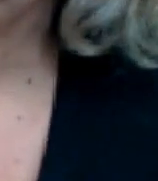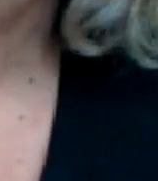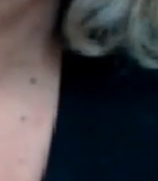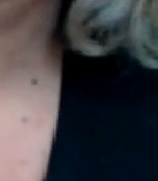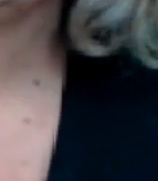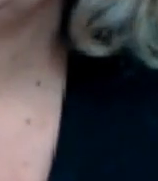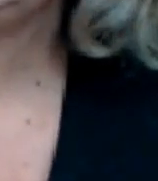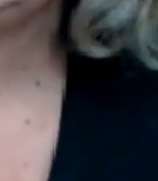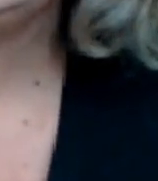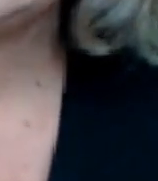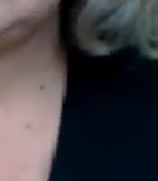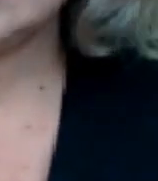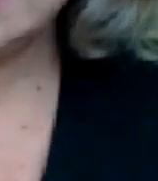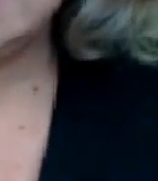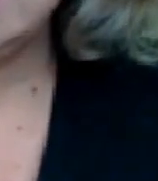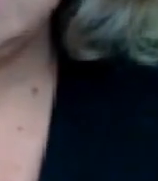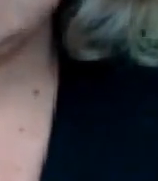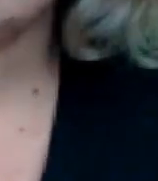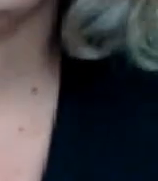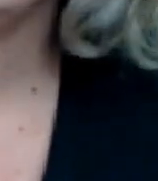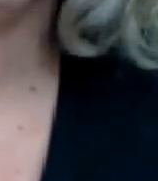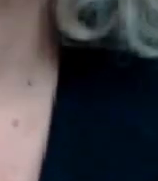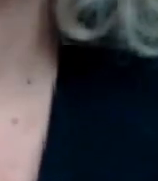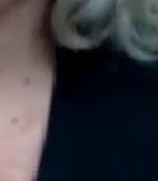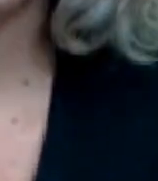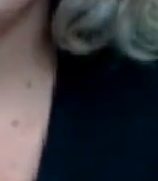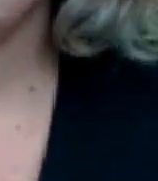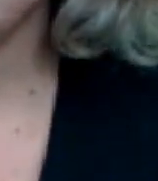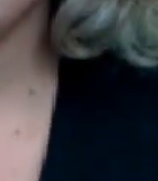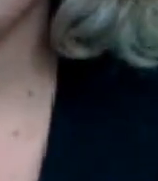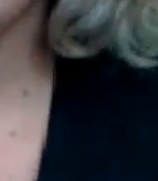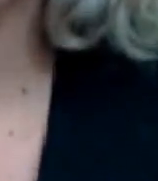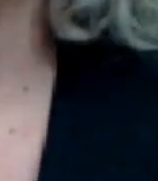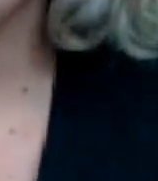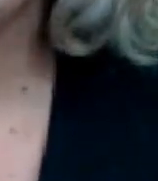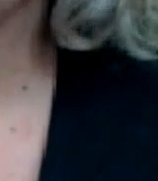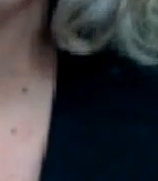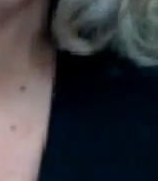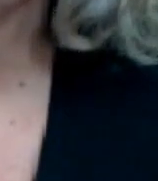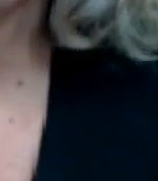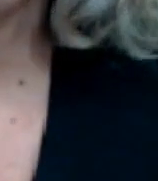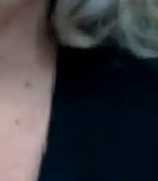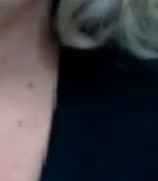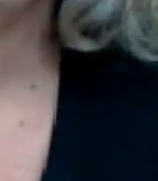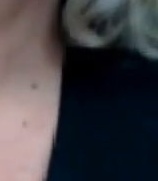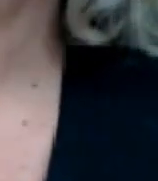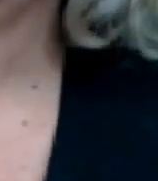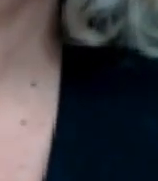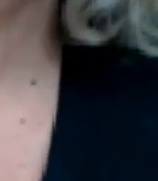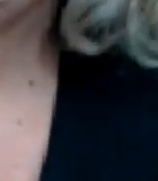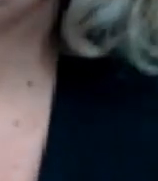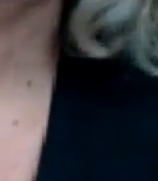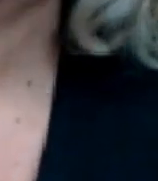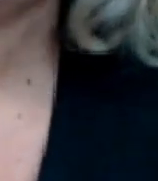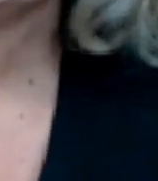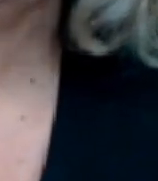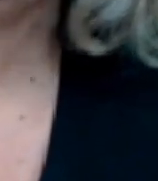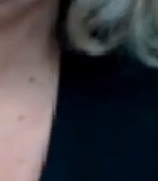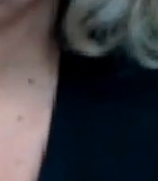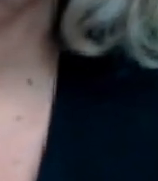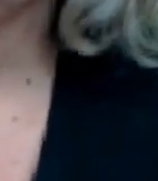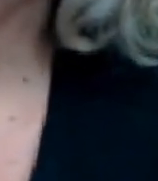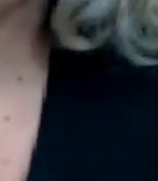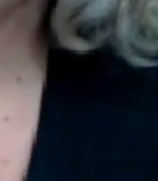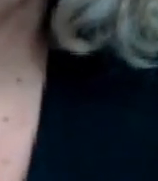¿cómo se dice? los los guardias nacionales ah guardia nacional ajá